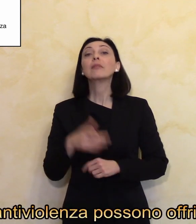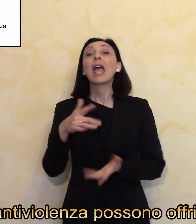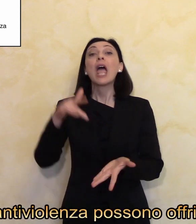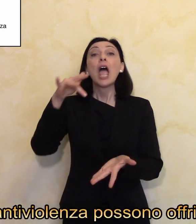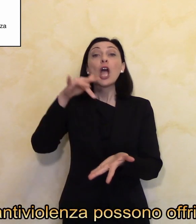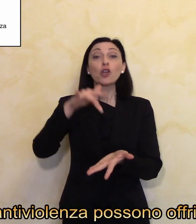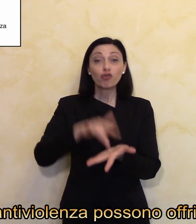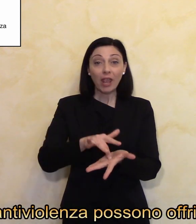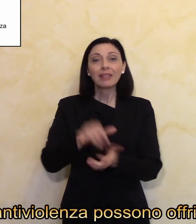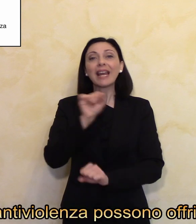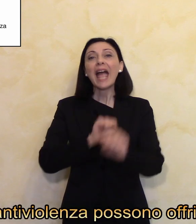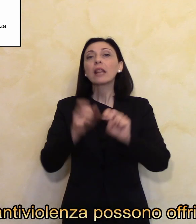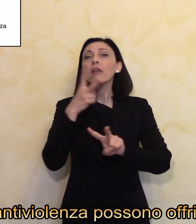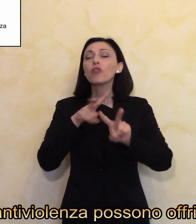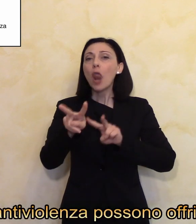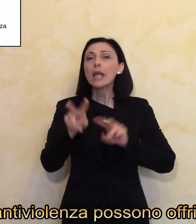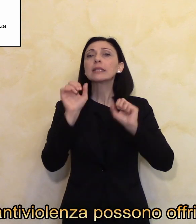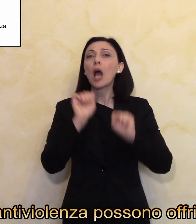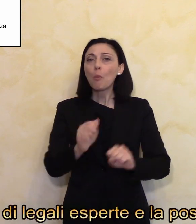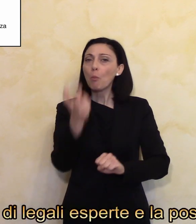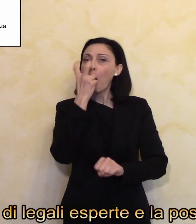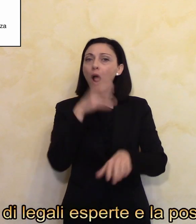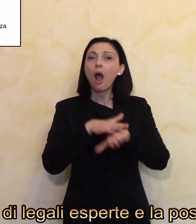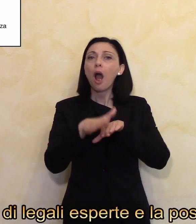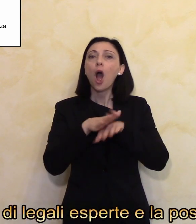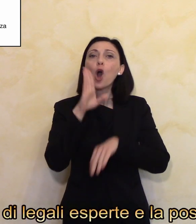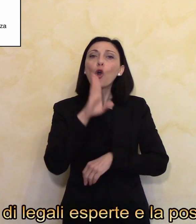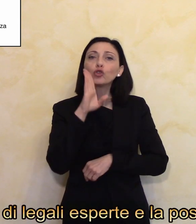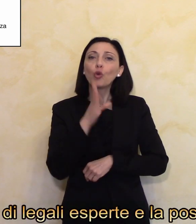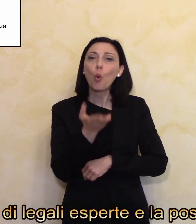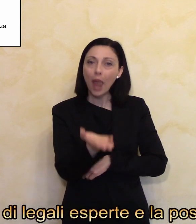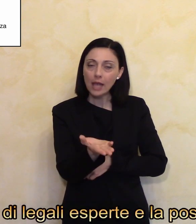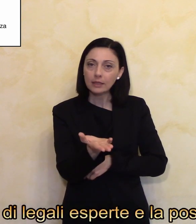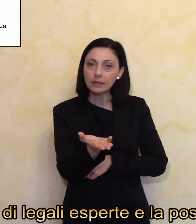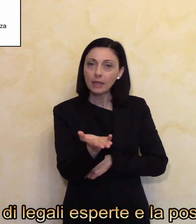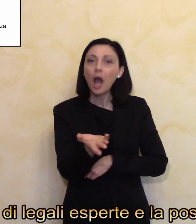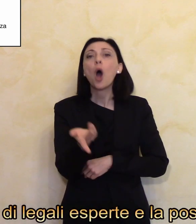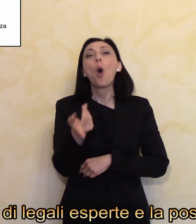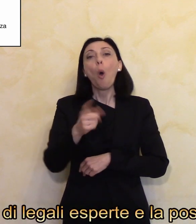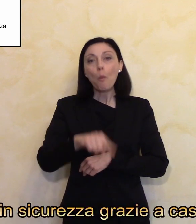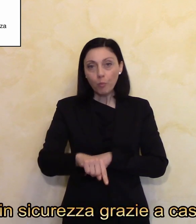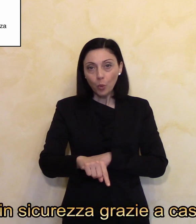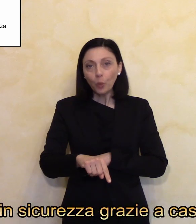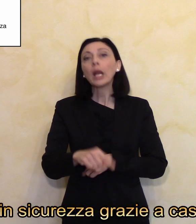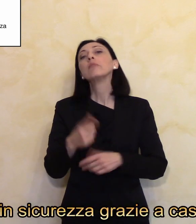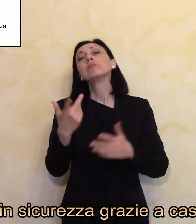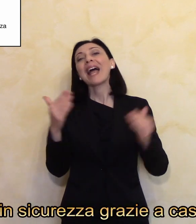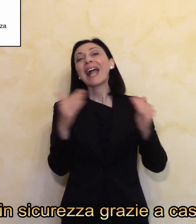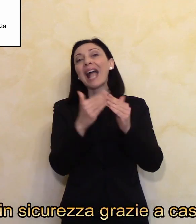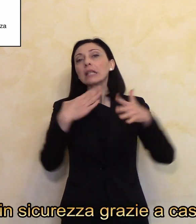I centri antiviolenza possono offrire anche la consulenza di legali esperti e la possibilità di messa in sicurezza